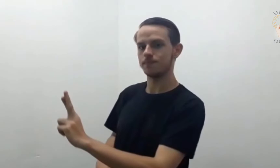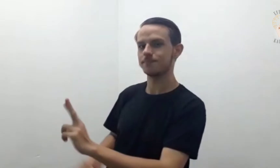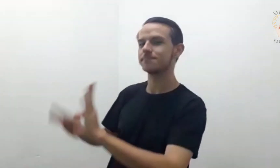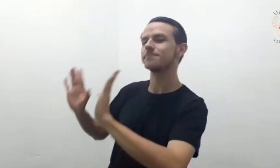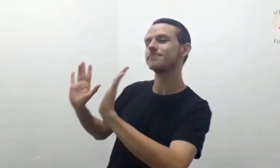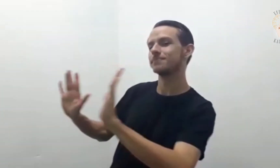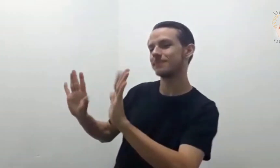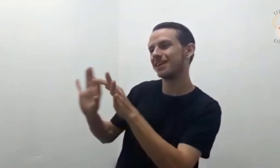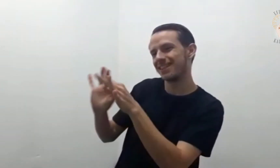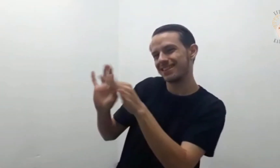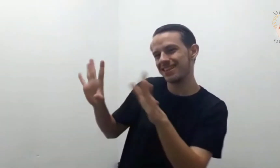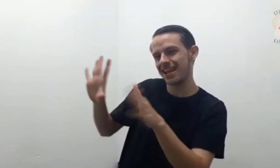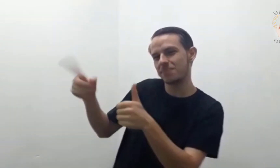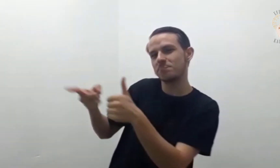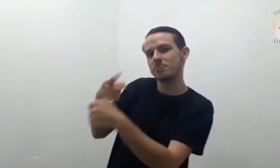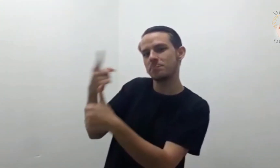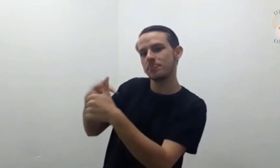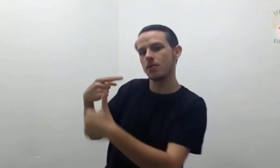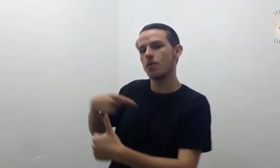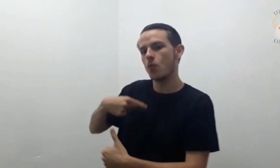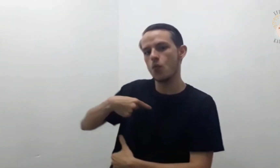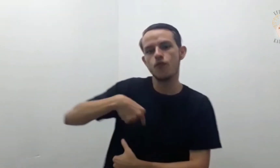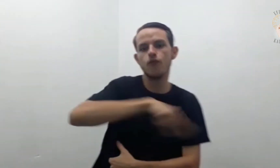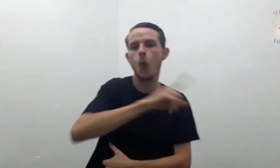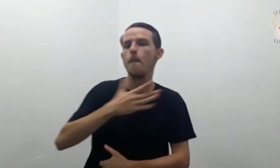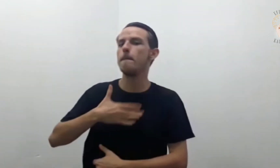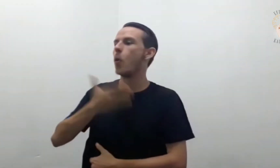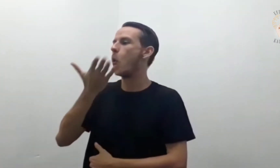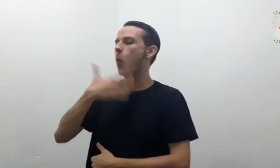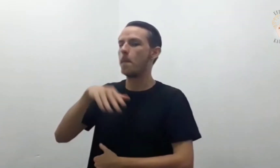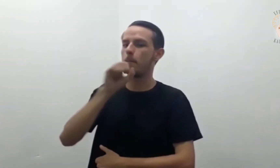Deixe-me primeiro ir enterrar meu pai